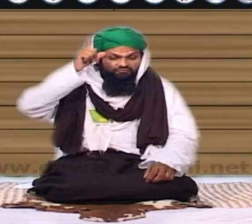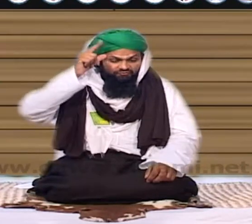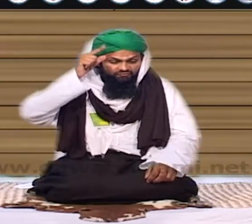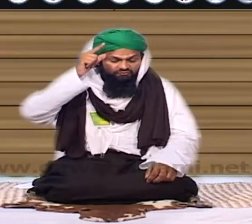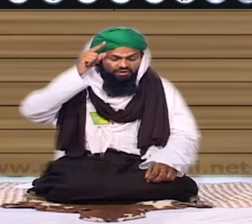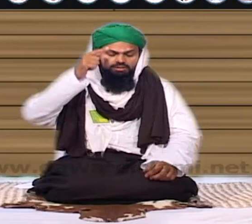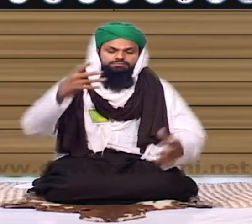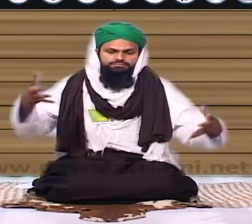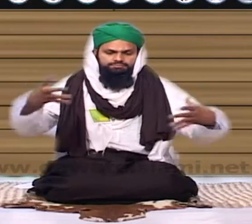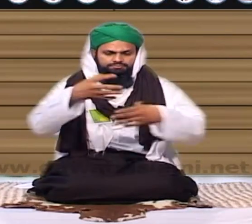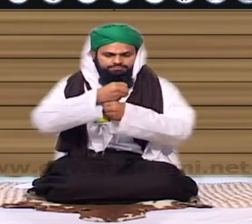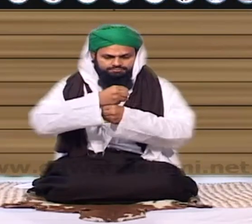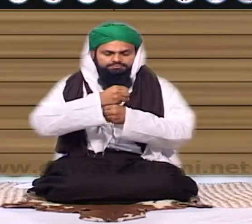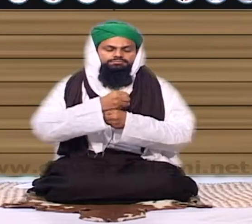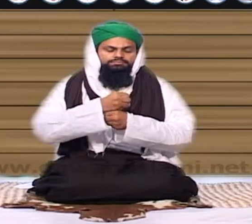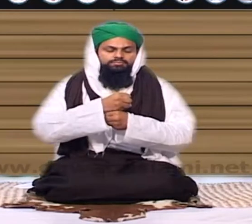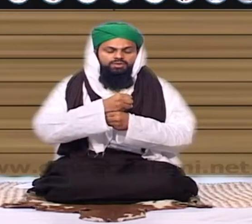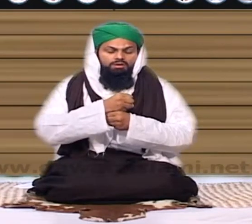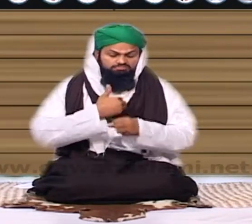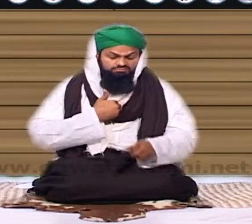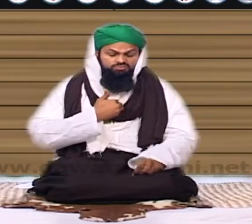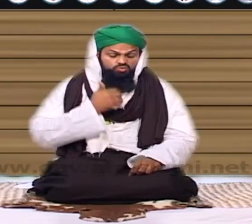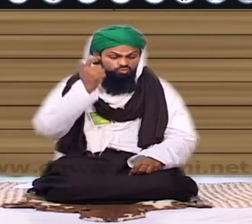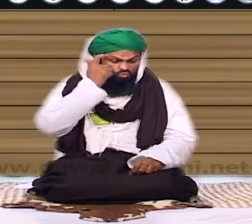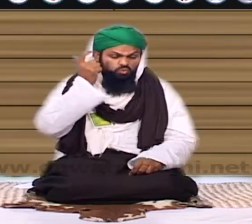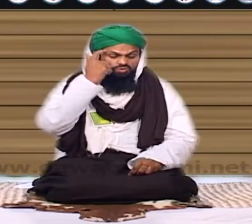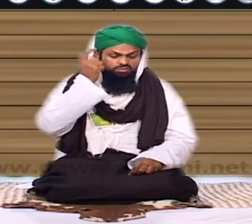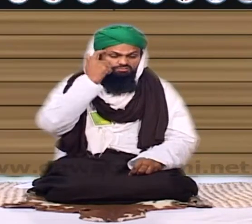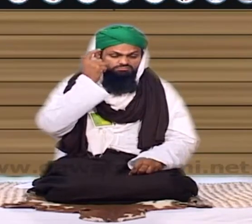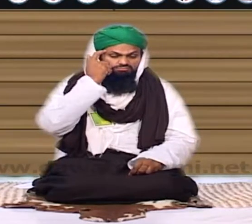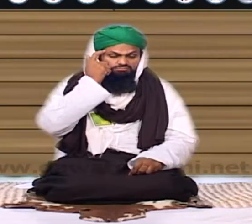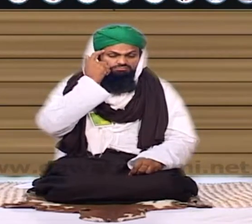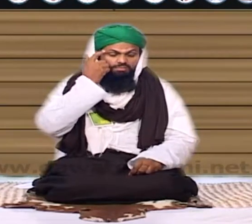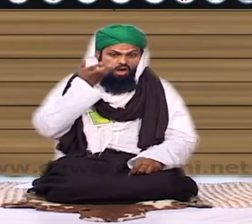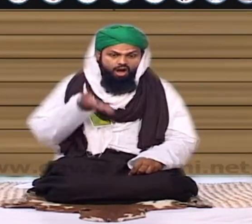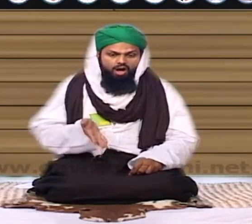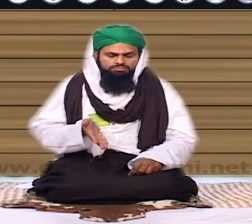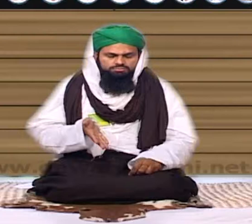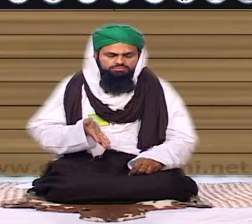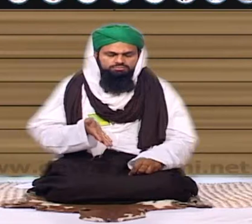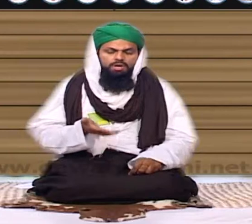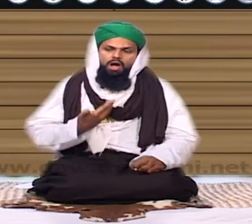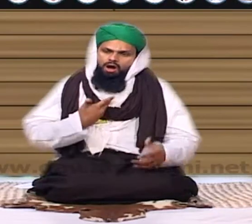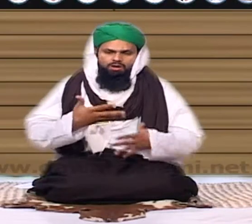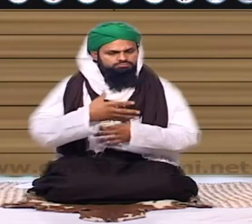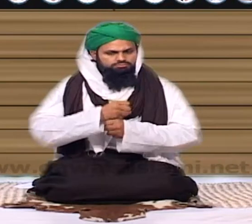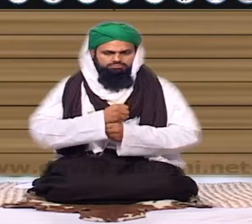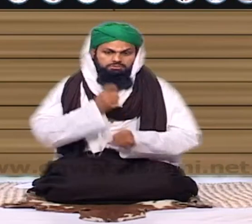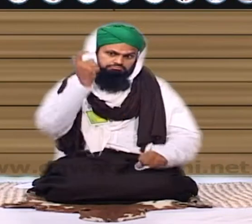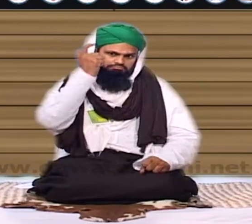ہم فکر کرنے کے لئے جمع ہوتے ہیں ہم سوچیں ہم فکر کریں آج ہم میں سے ہر ایک جو ہے